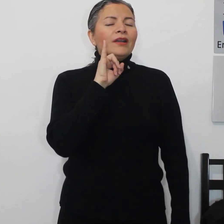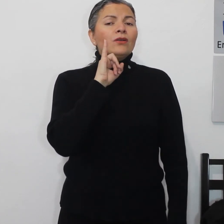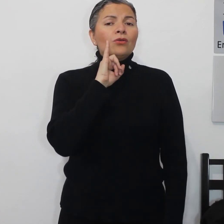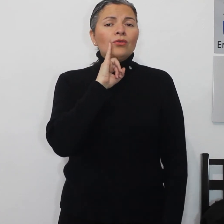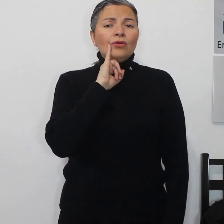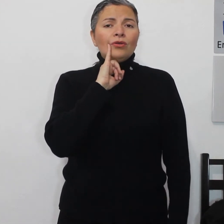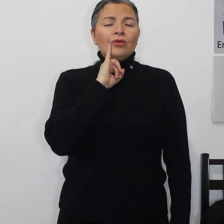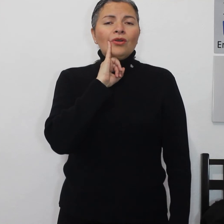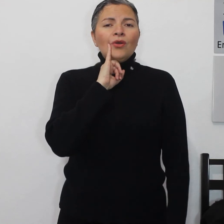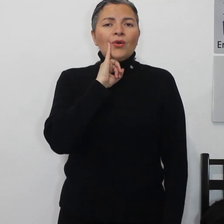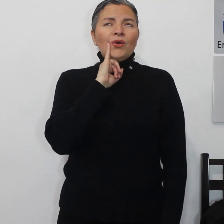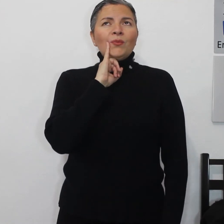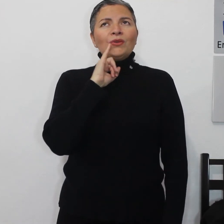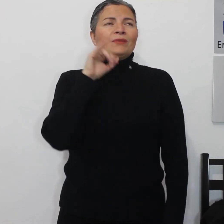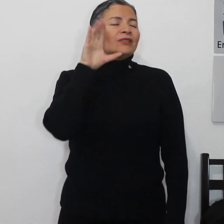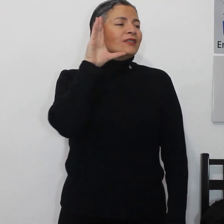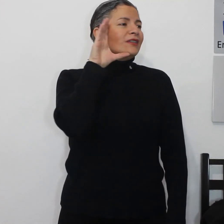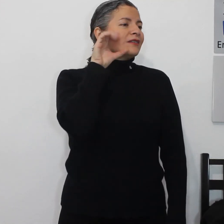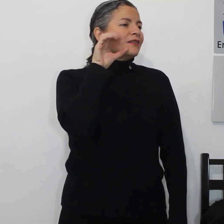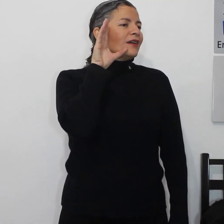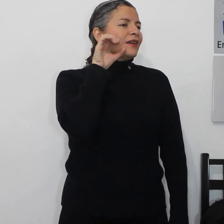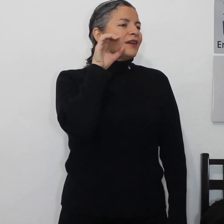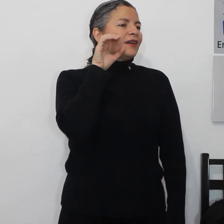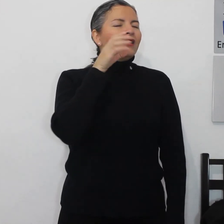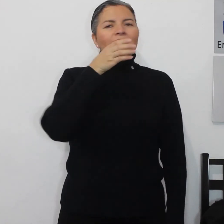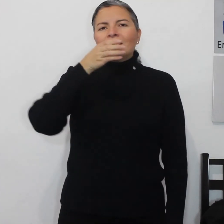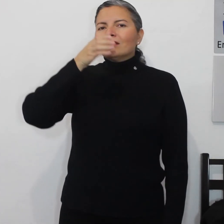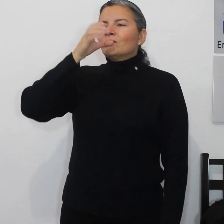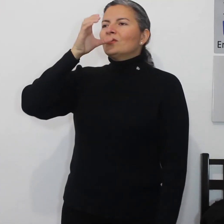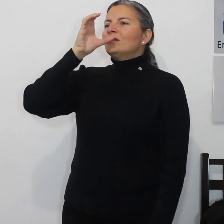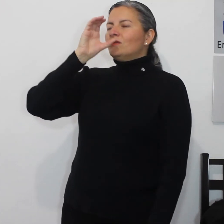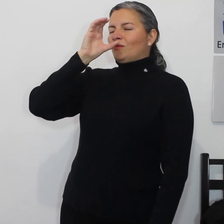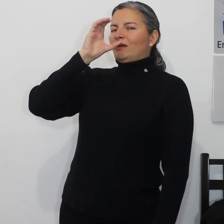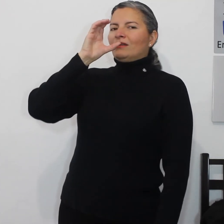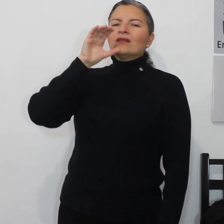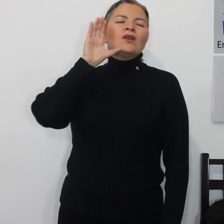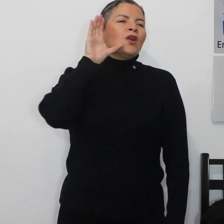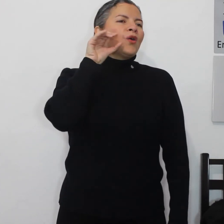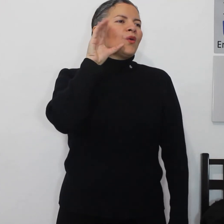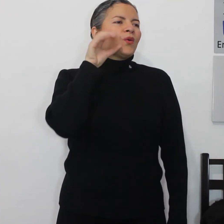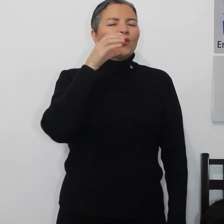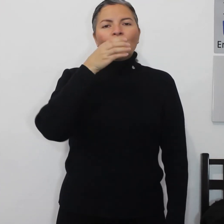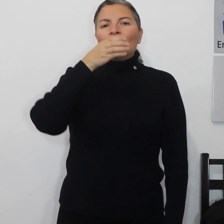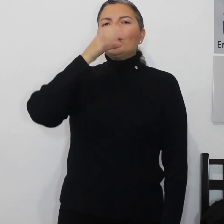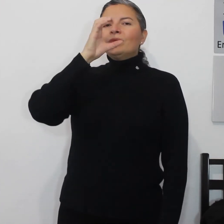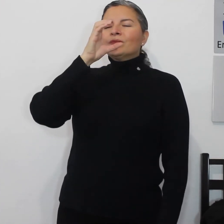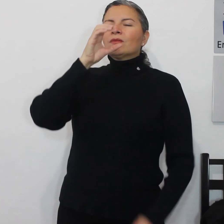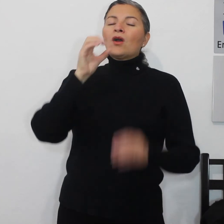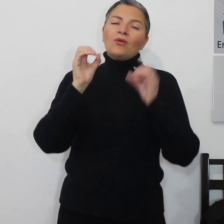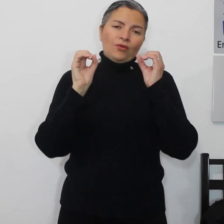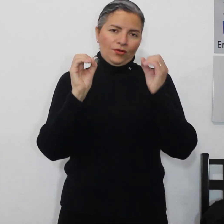jugo o podemos decir naranja y después tomar jugo o